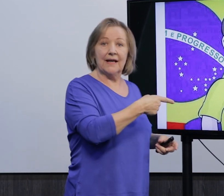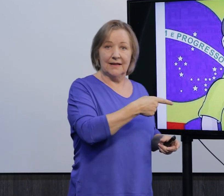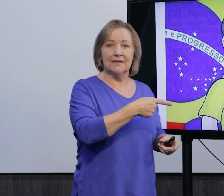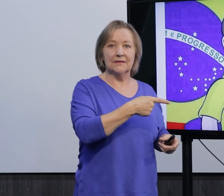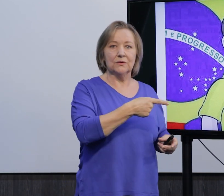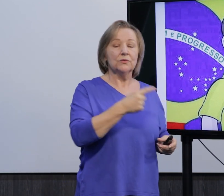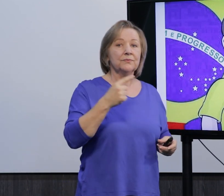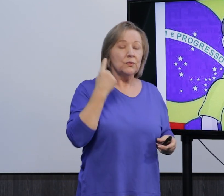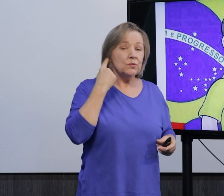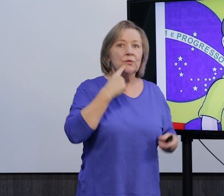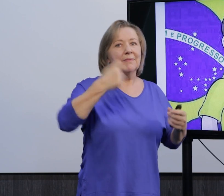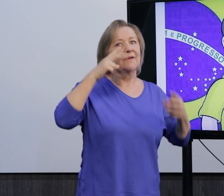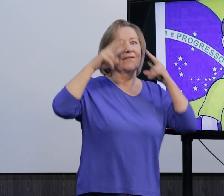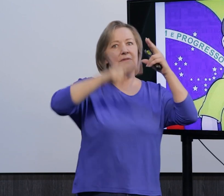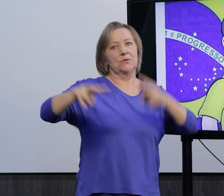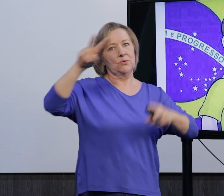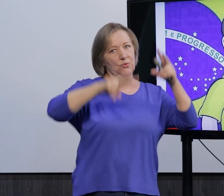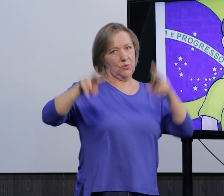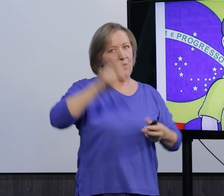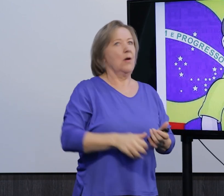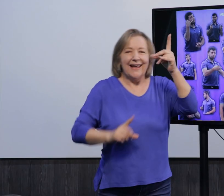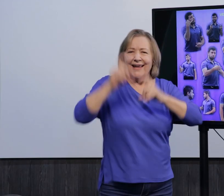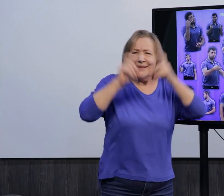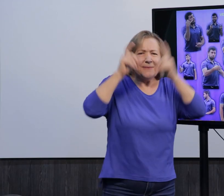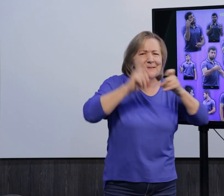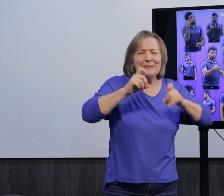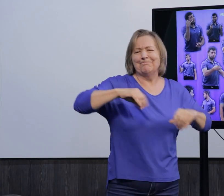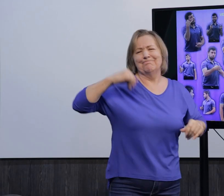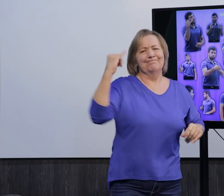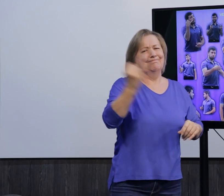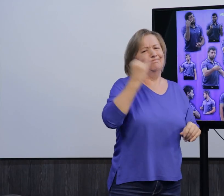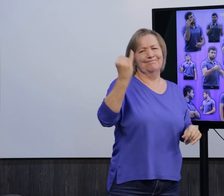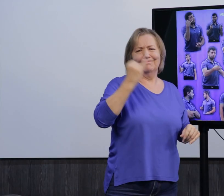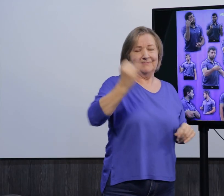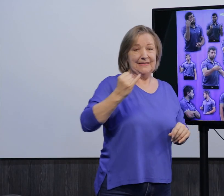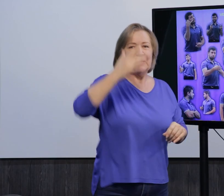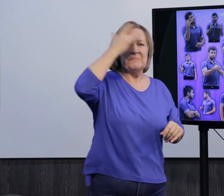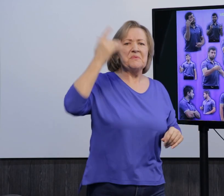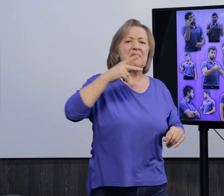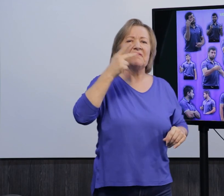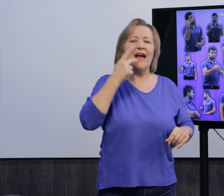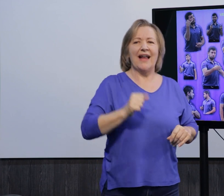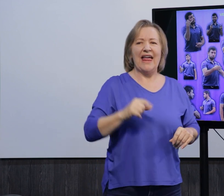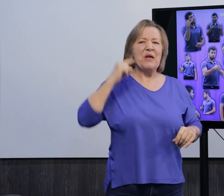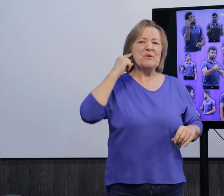Então, percebam que pro surdo precisa ser tudo bem visual. Né, expressão facial também é extremamente importante.